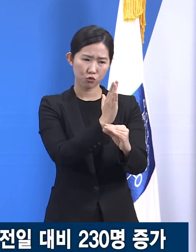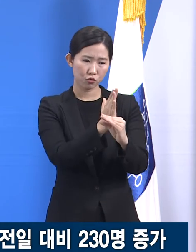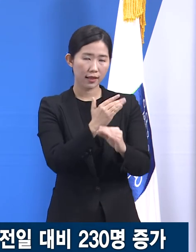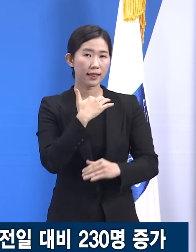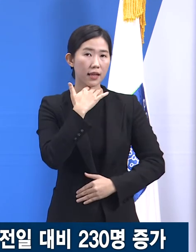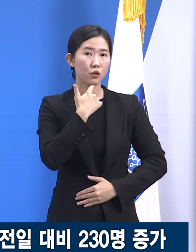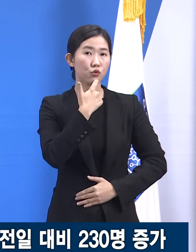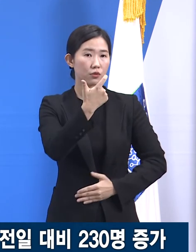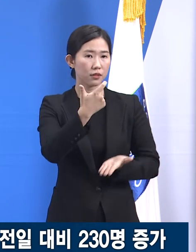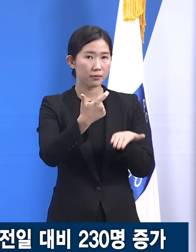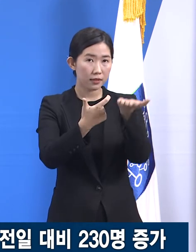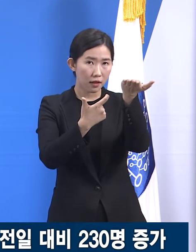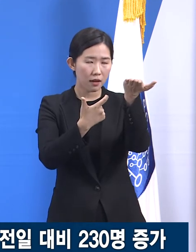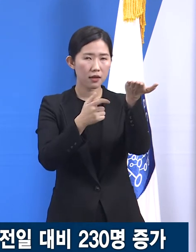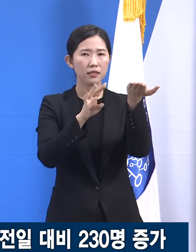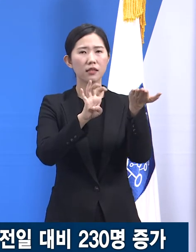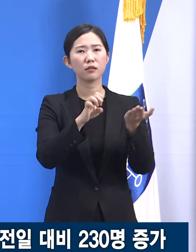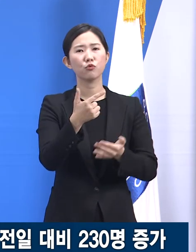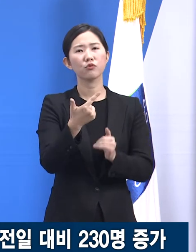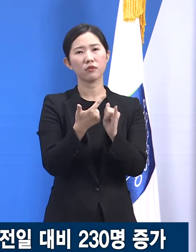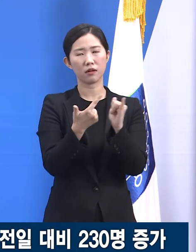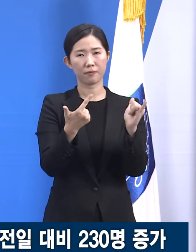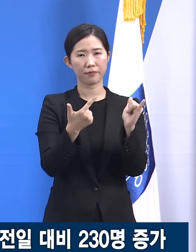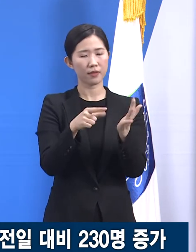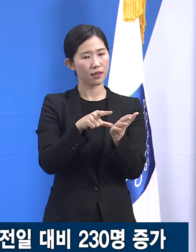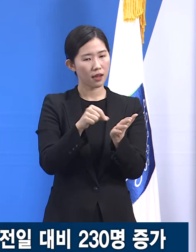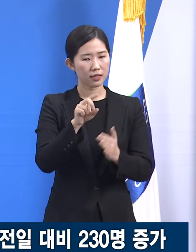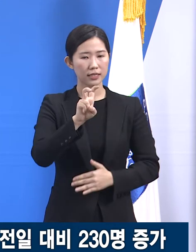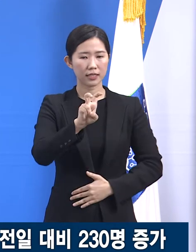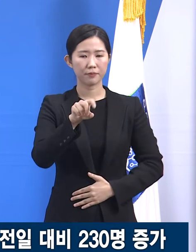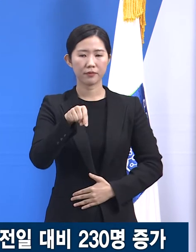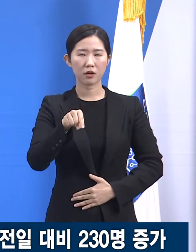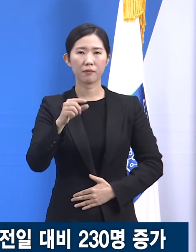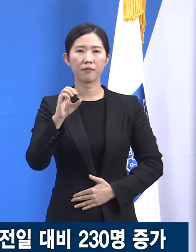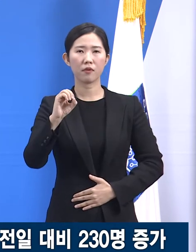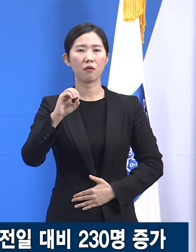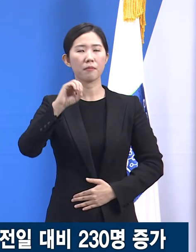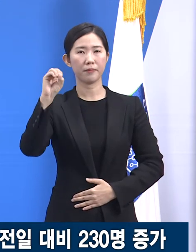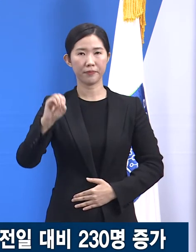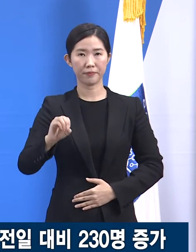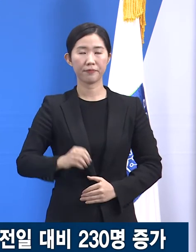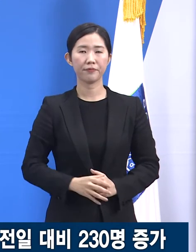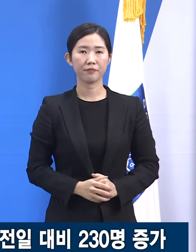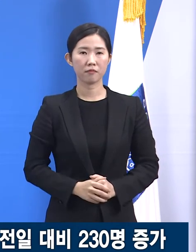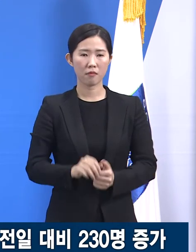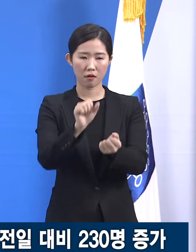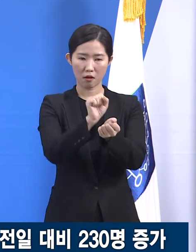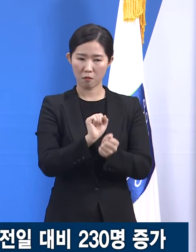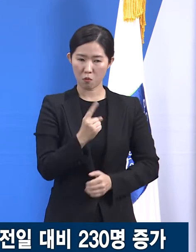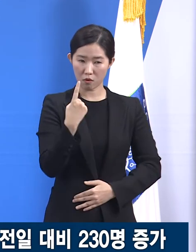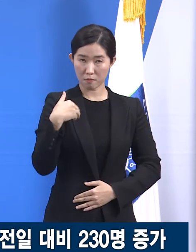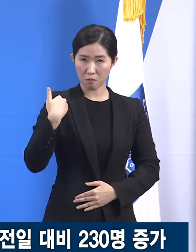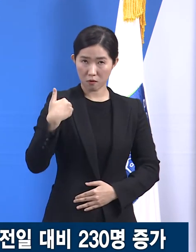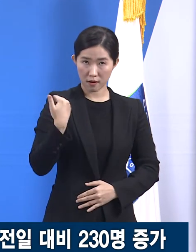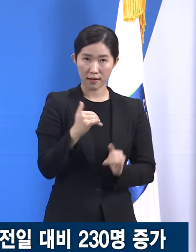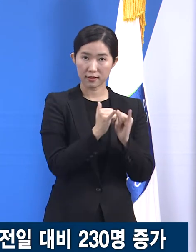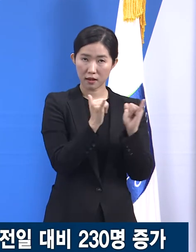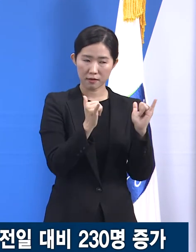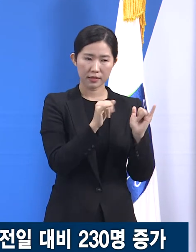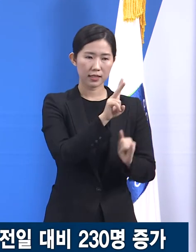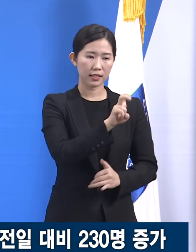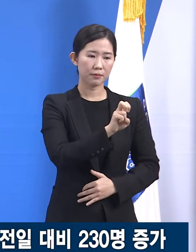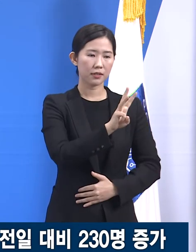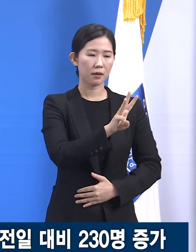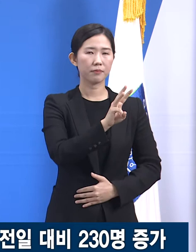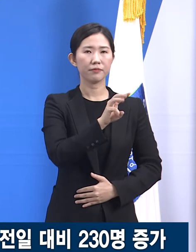이상 고령자는 46명으로 20.0%를 차지합니다. 감염 경로를 알 수 없는 확진자는 23